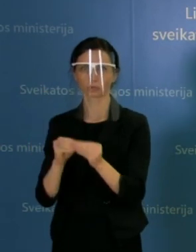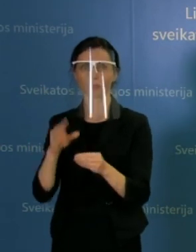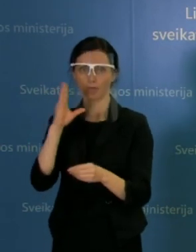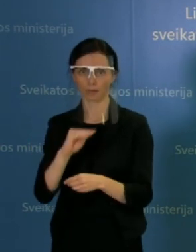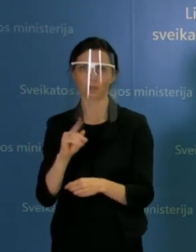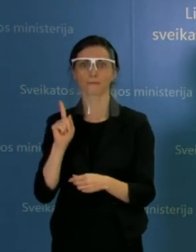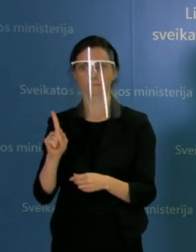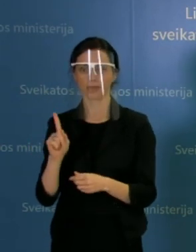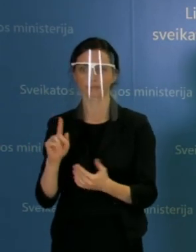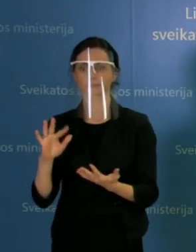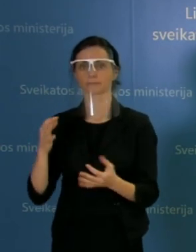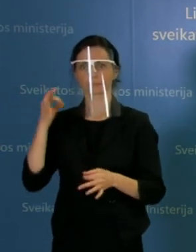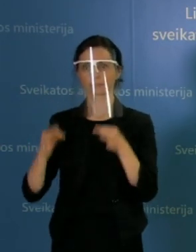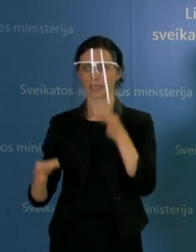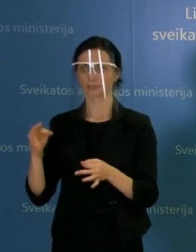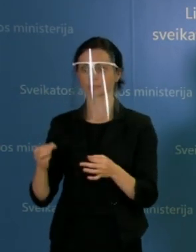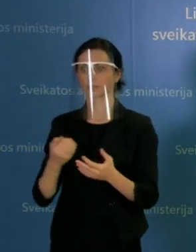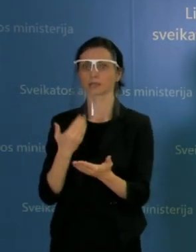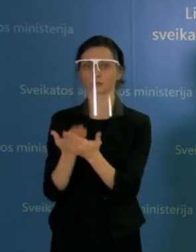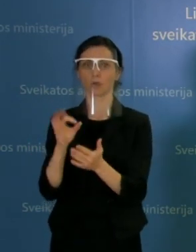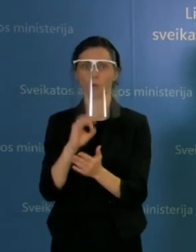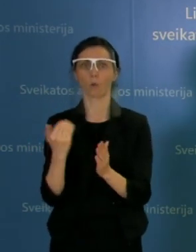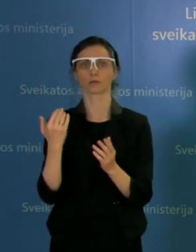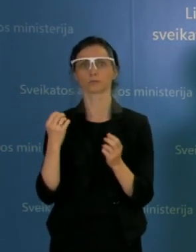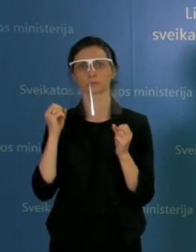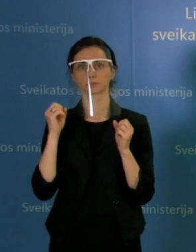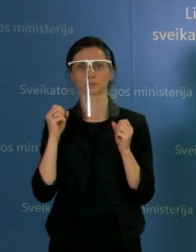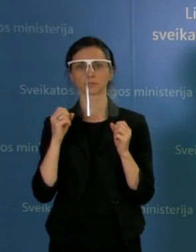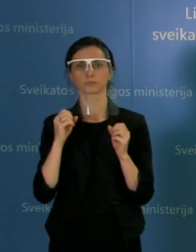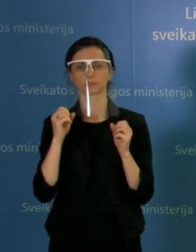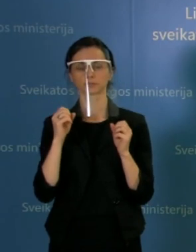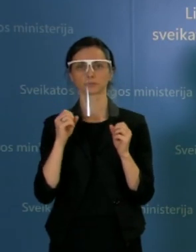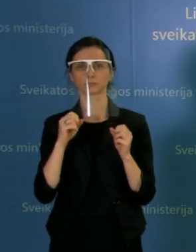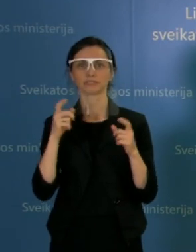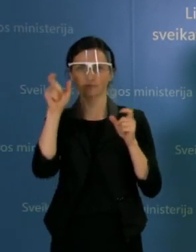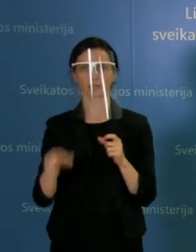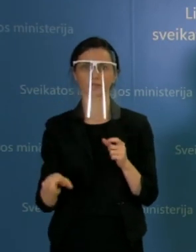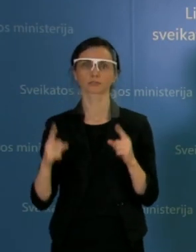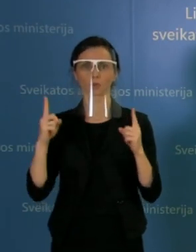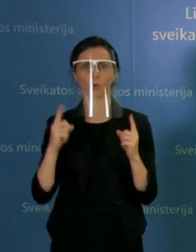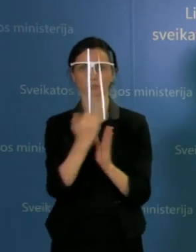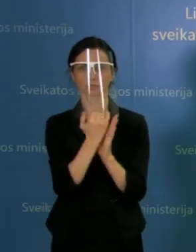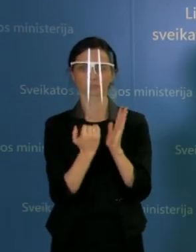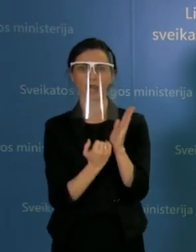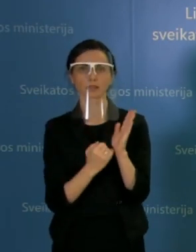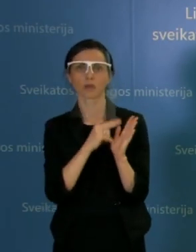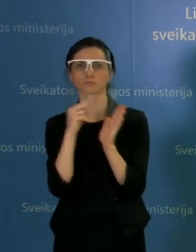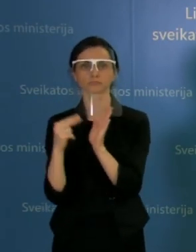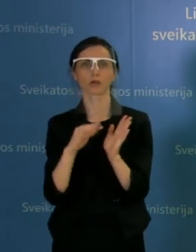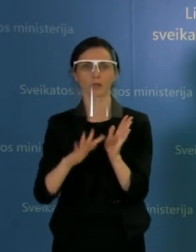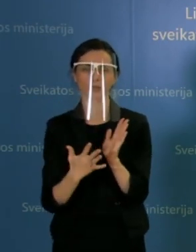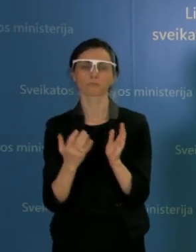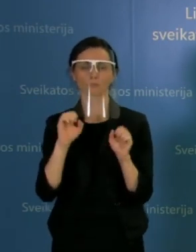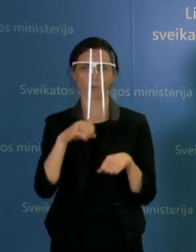yra teisininkų išaiškinimai pagal civilinės saugos įstatymą esant tokiai situacijai. Bet, kaip ir sakiau,